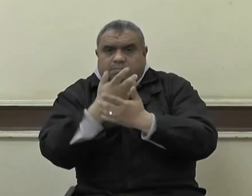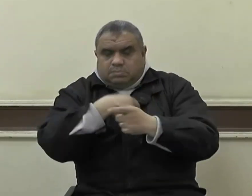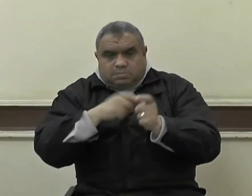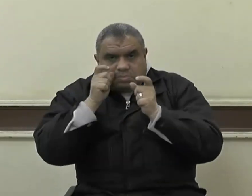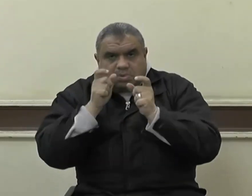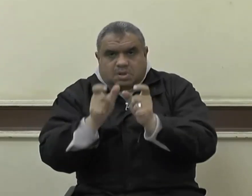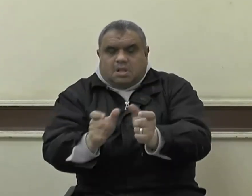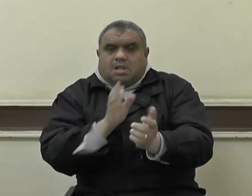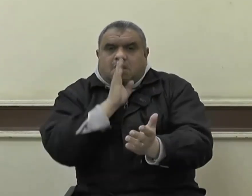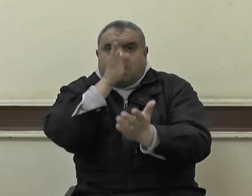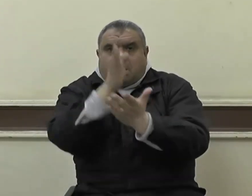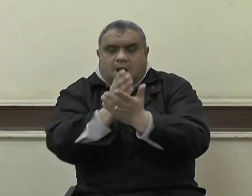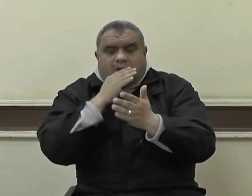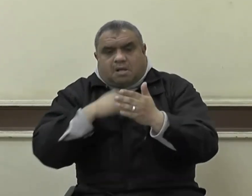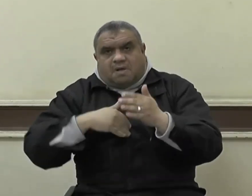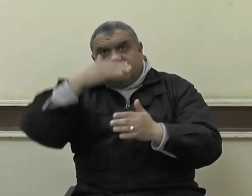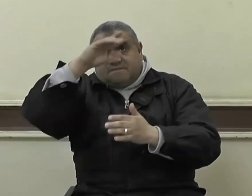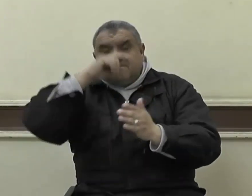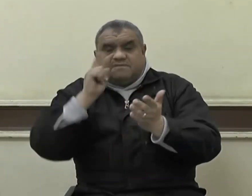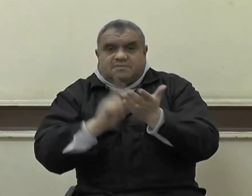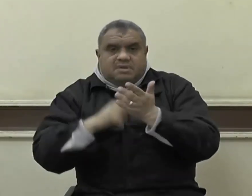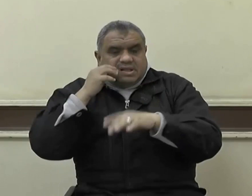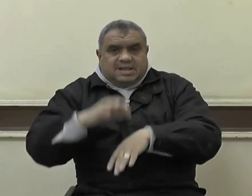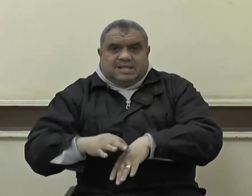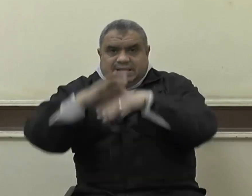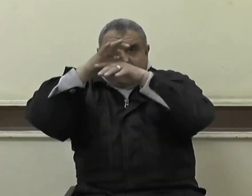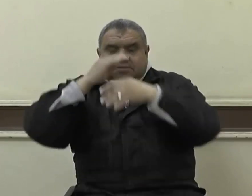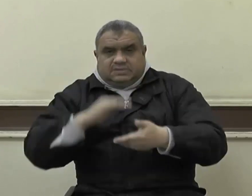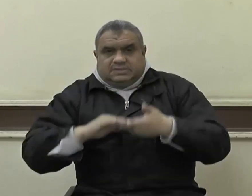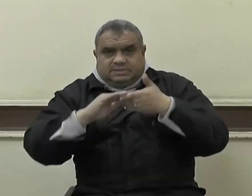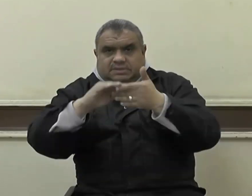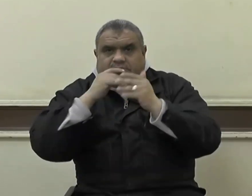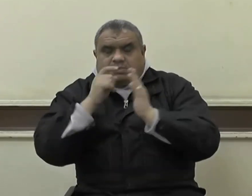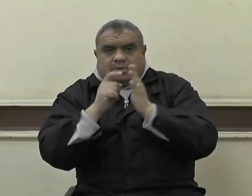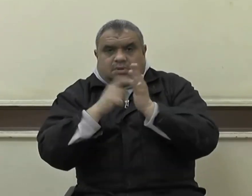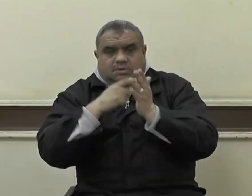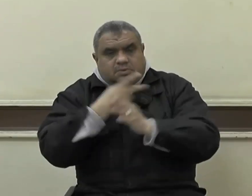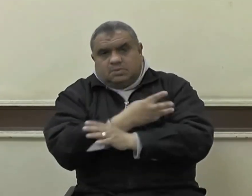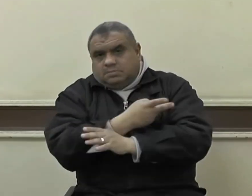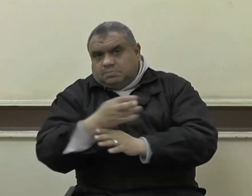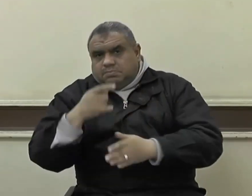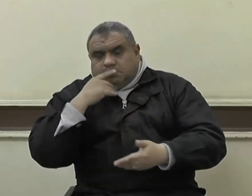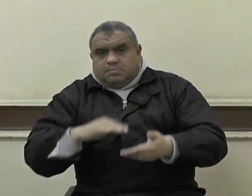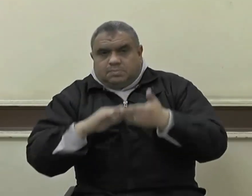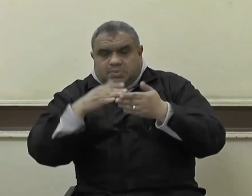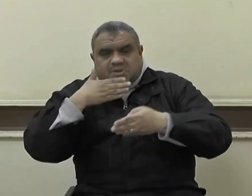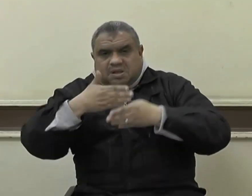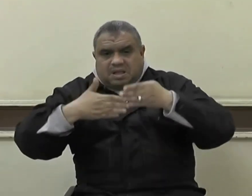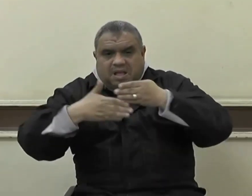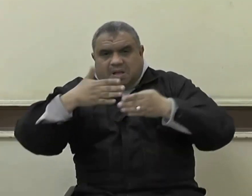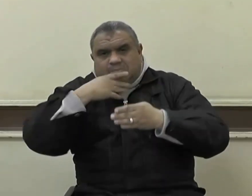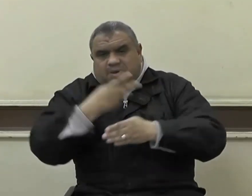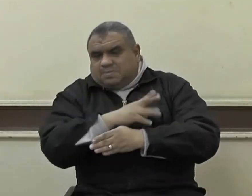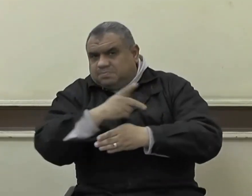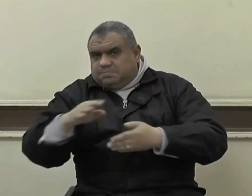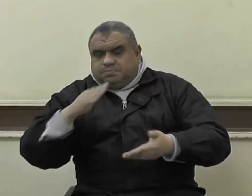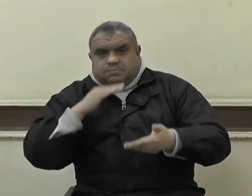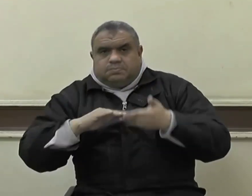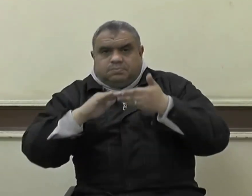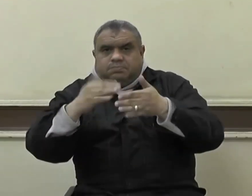وإصلاحها وحفظ الحق جل وعلا للإنسان ما يعينه على هذا الإعمار وأحاط